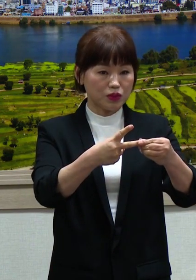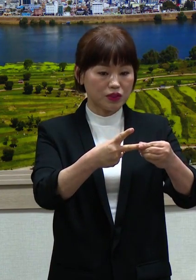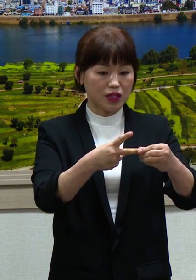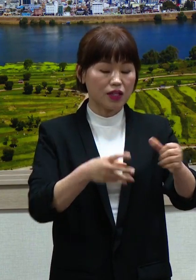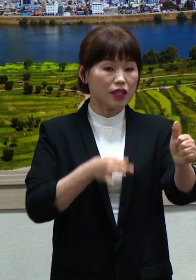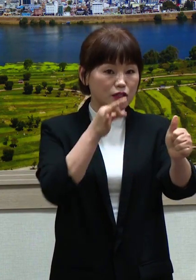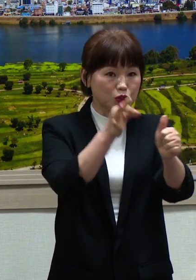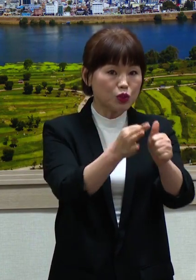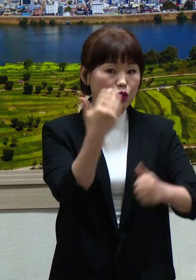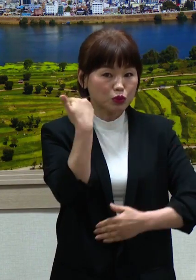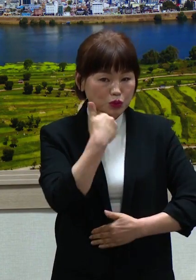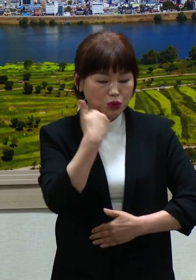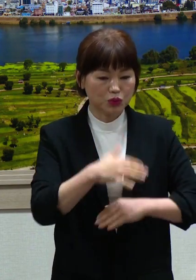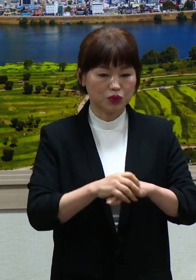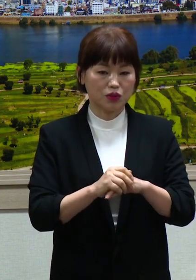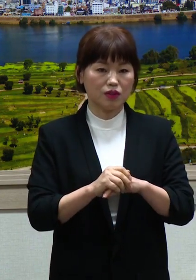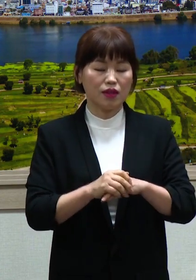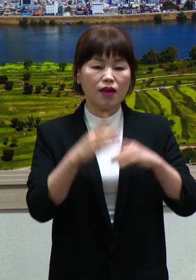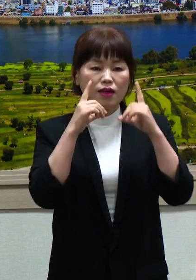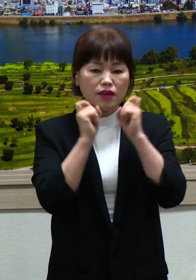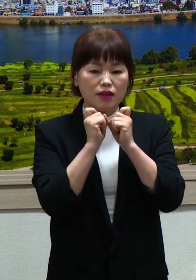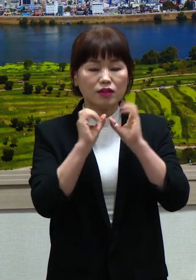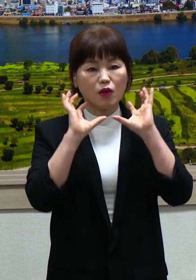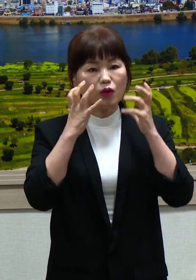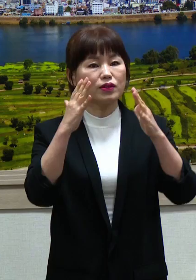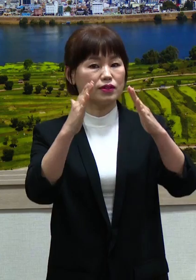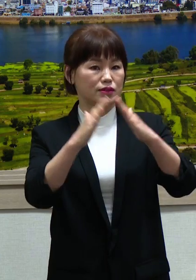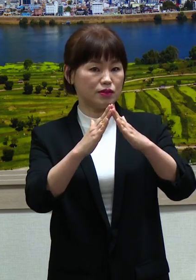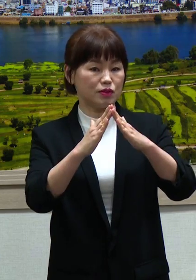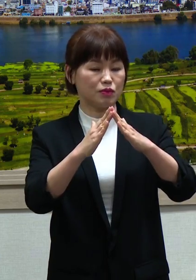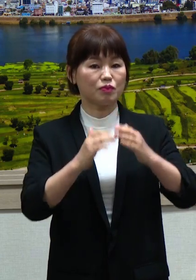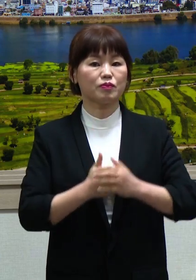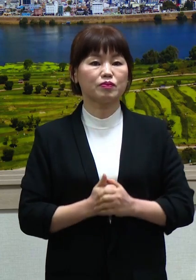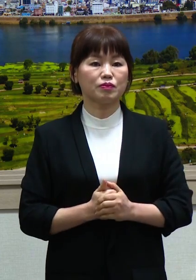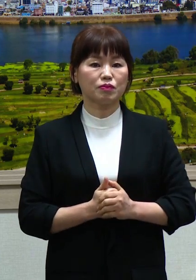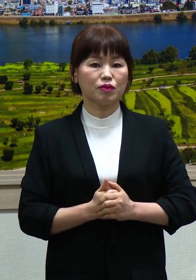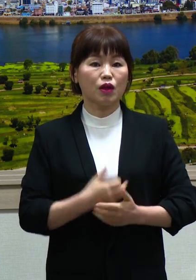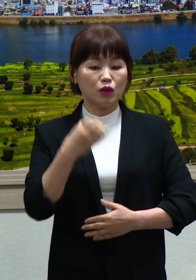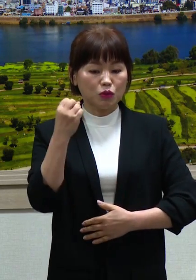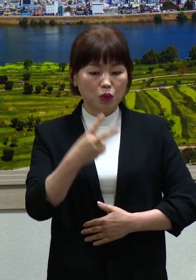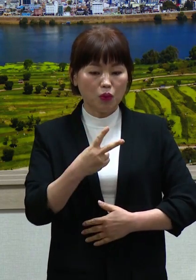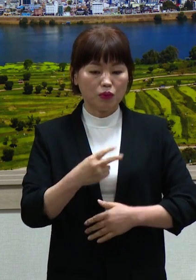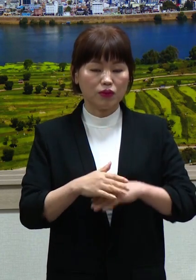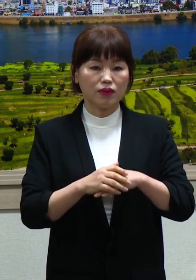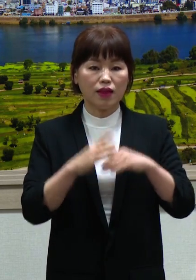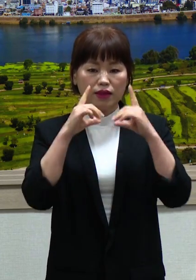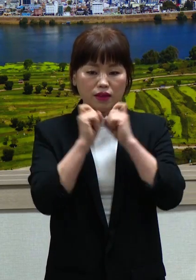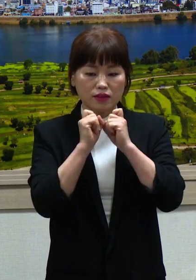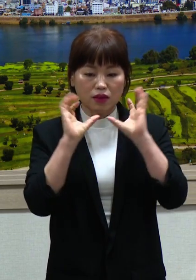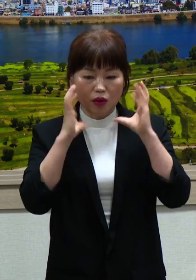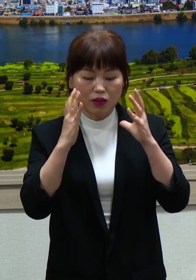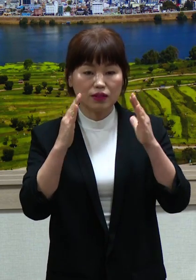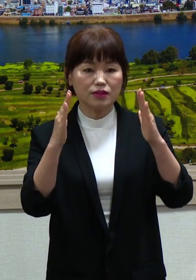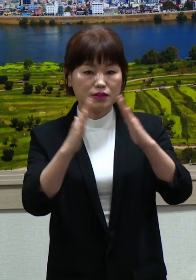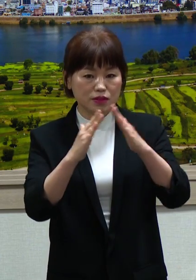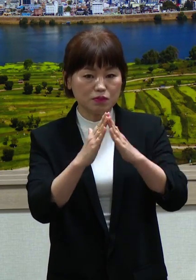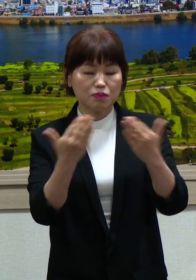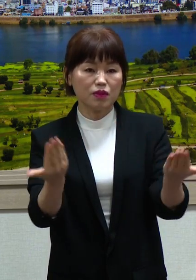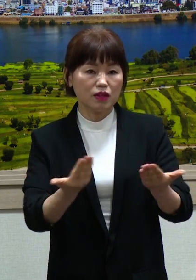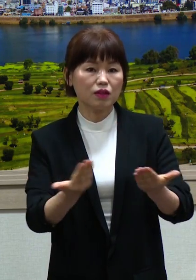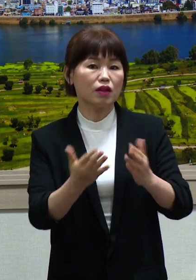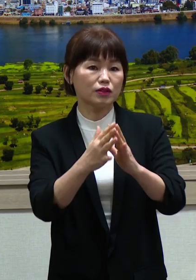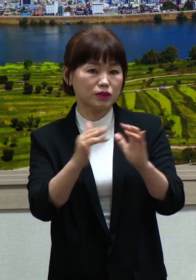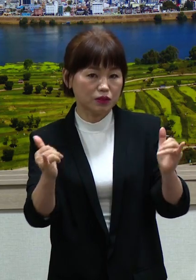위지원 어린이집에 대한 재난지원금입니다. 지급 대상은 정부로부터 인건비, 운영비를